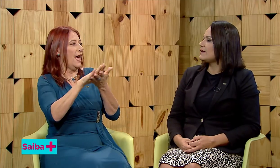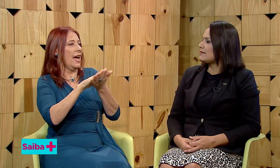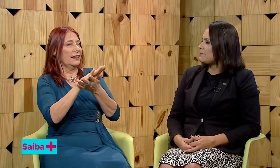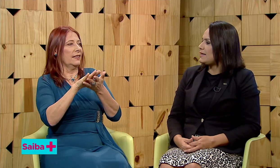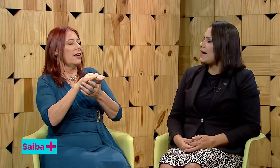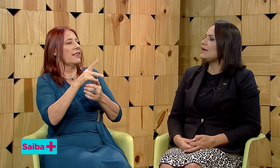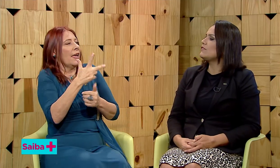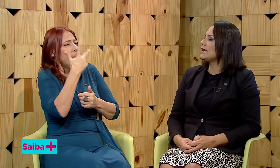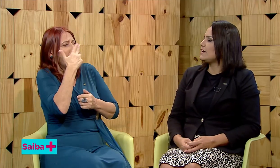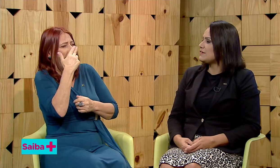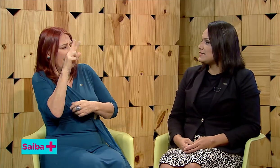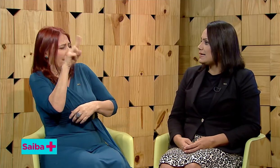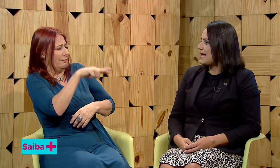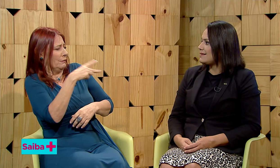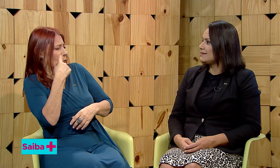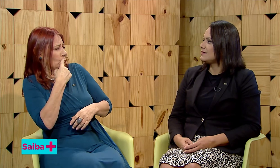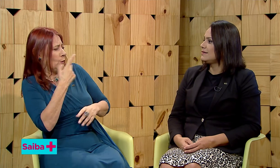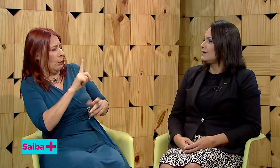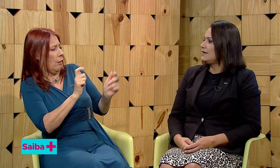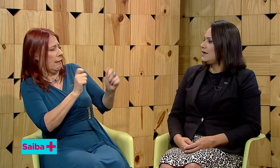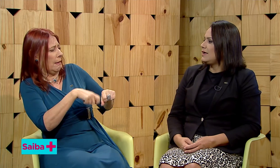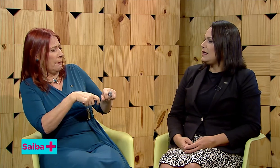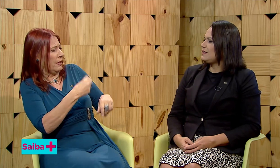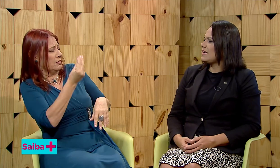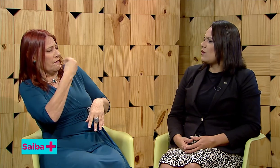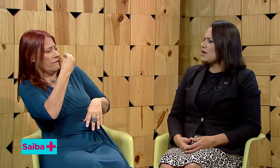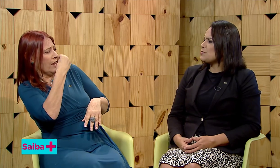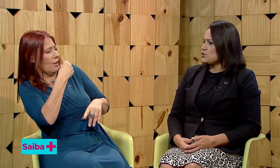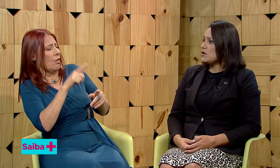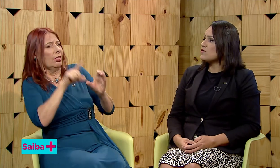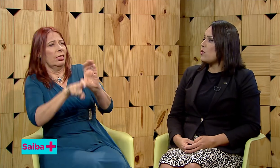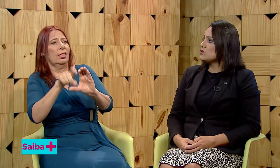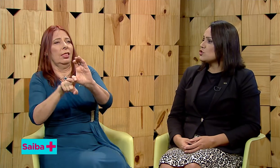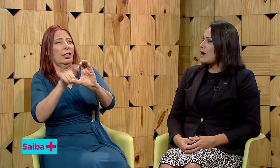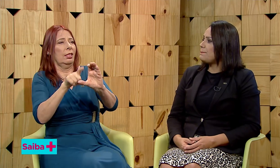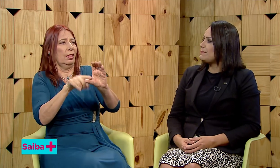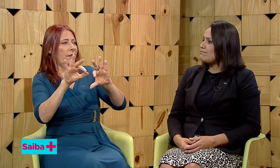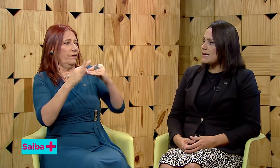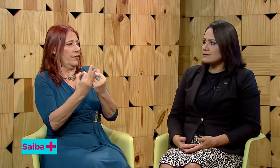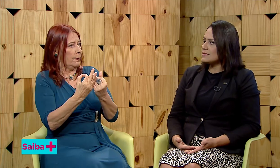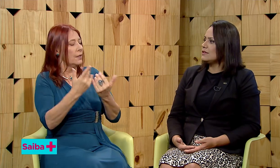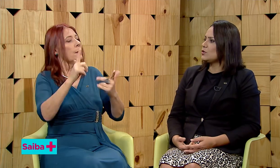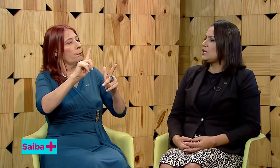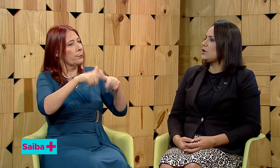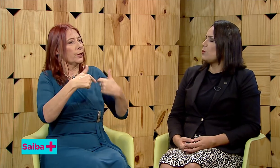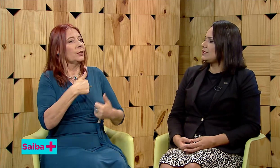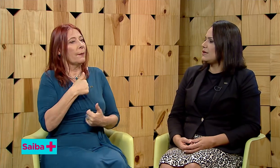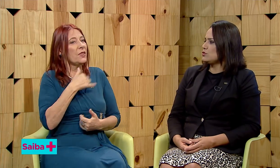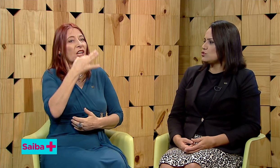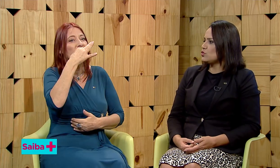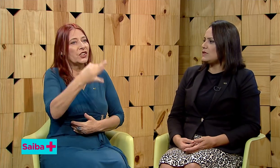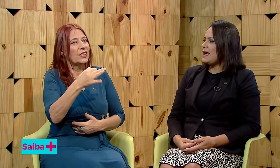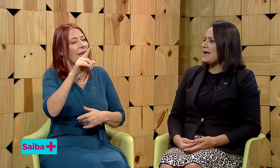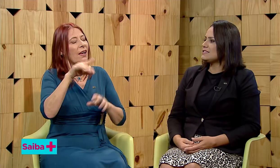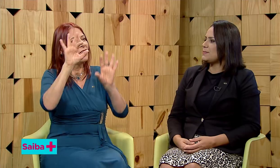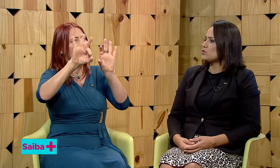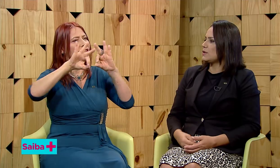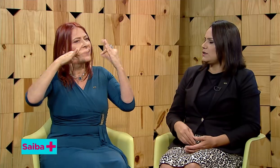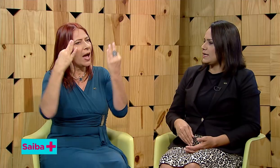querer trabalhar, não vai querer fazer nada. Então, as pessoas vão continuar pensando que o modelo de surdo é esse, pessoa que não quer